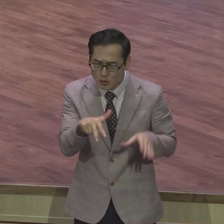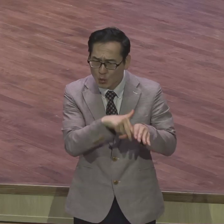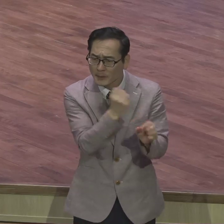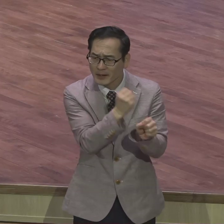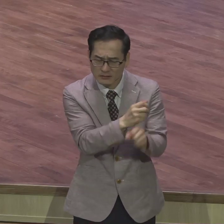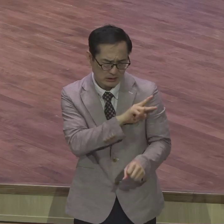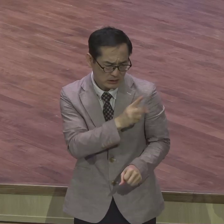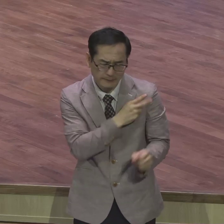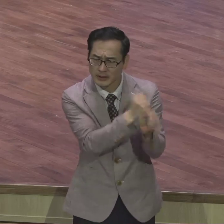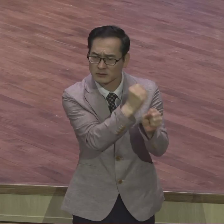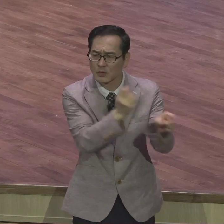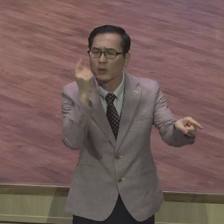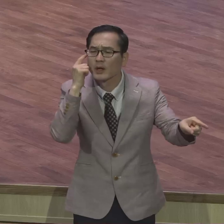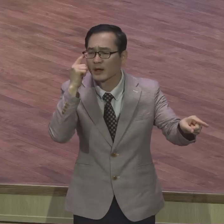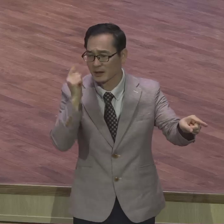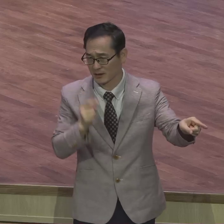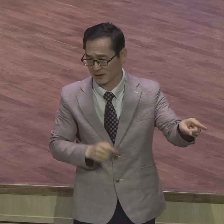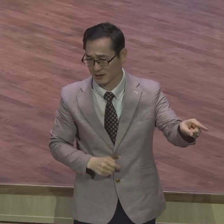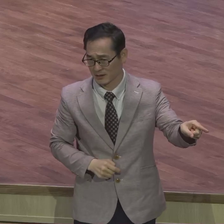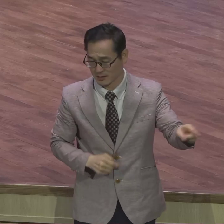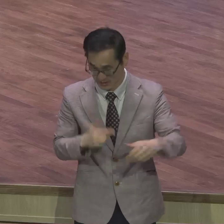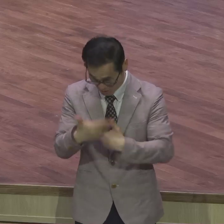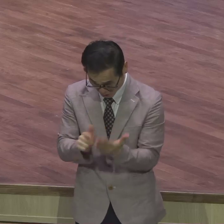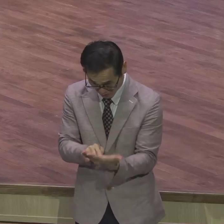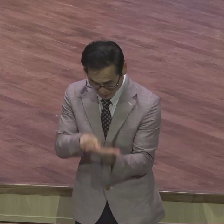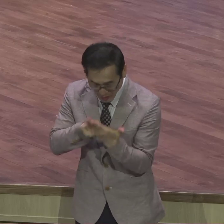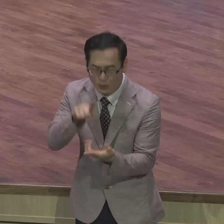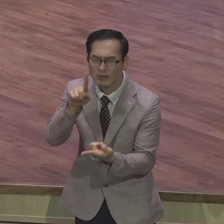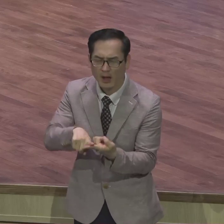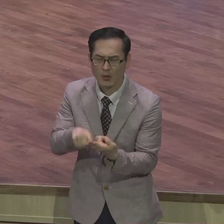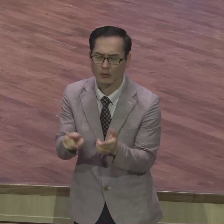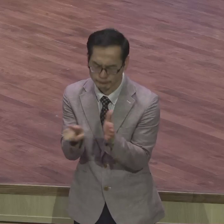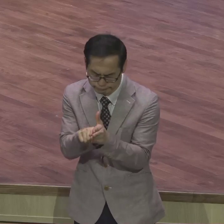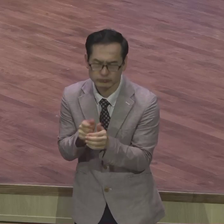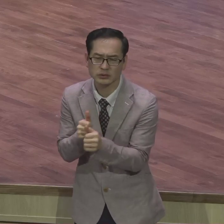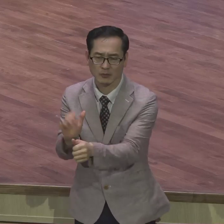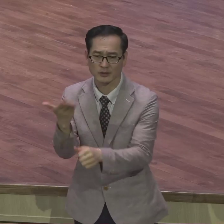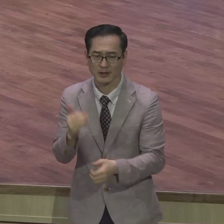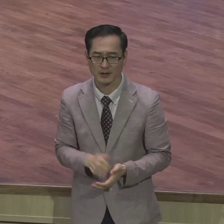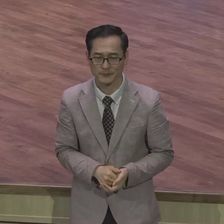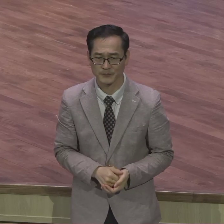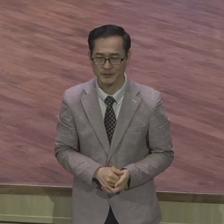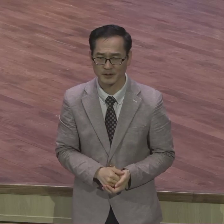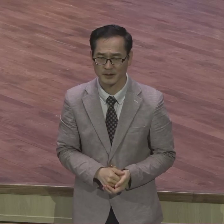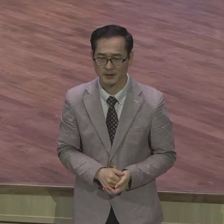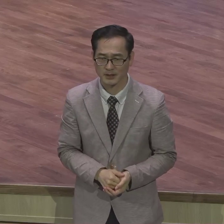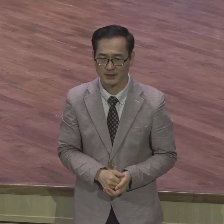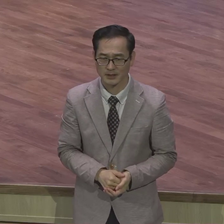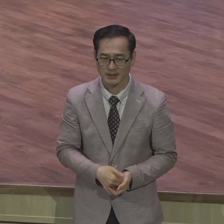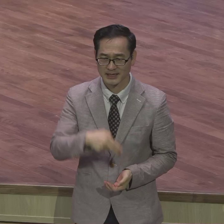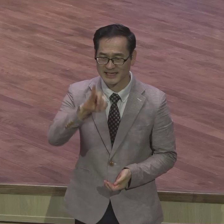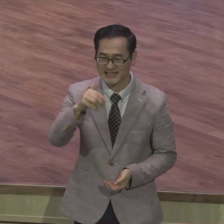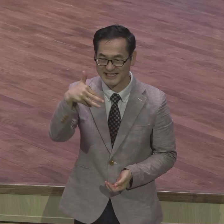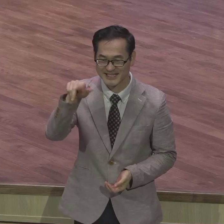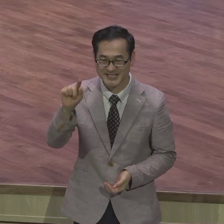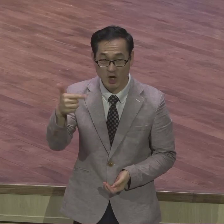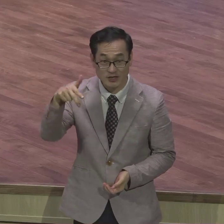성경에 가는 데까지 가면 된다고 신천지 구천지 할 거 없어요 성경이 없으면 없는 거예요